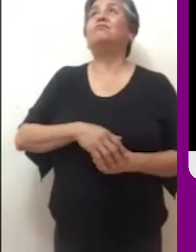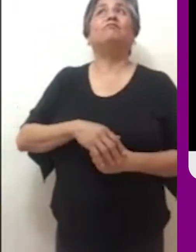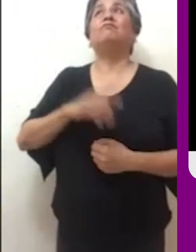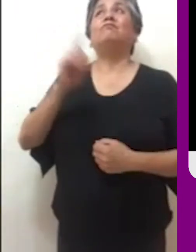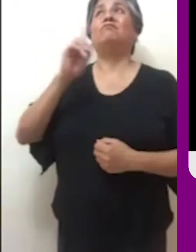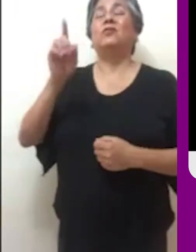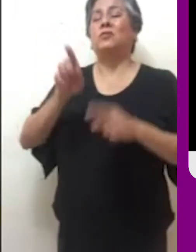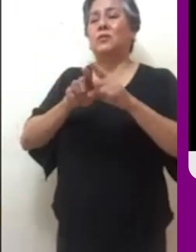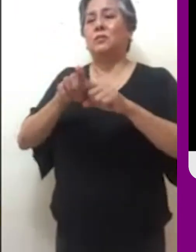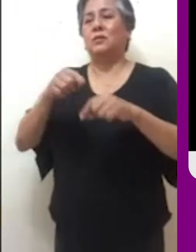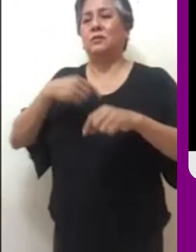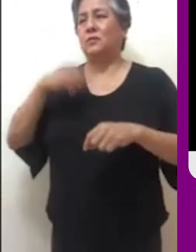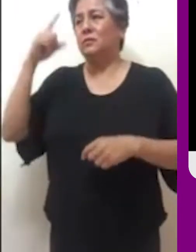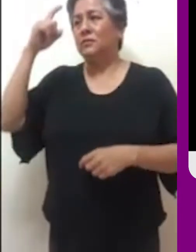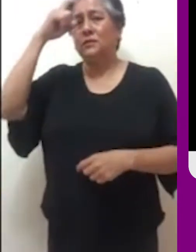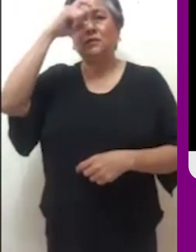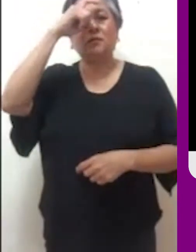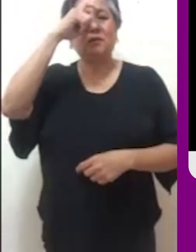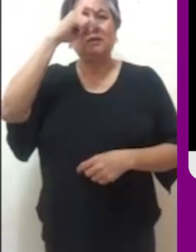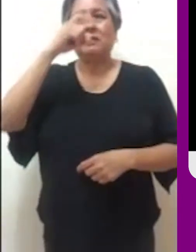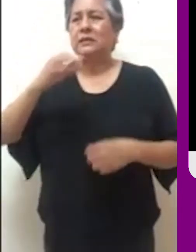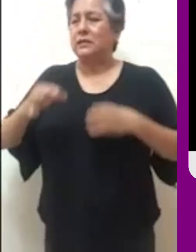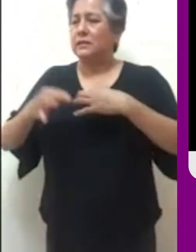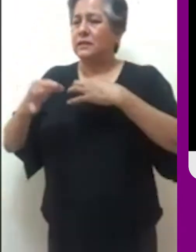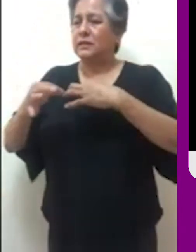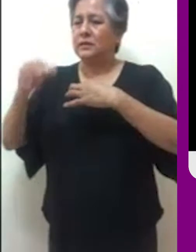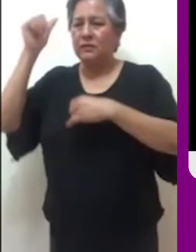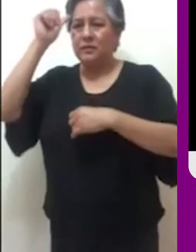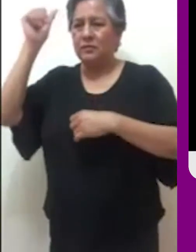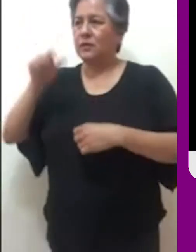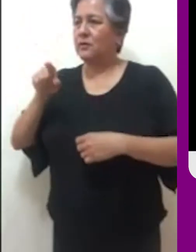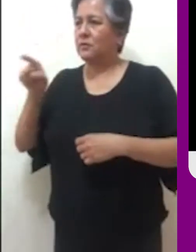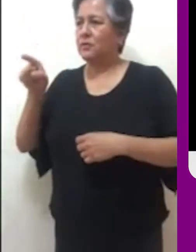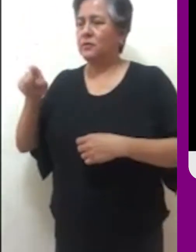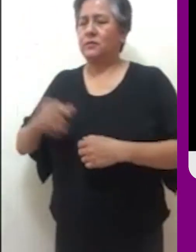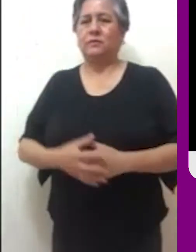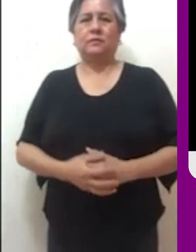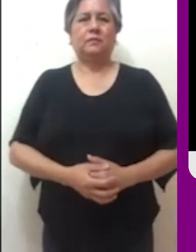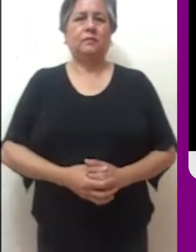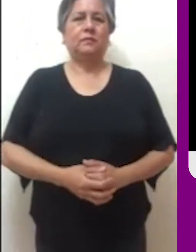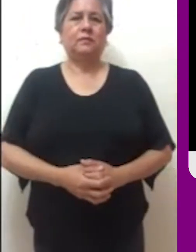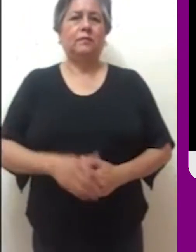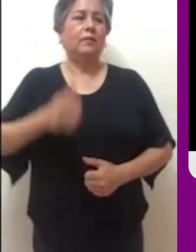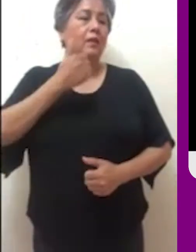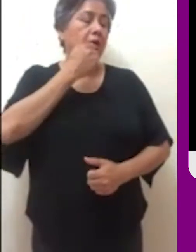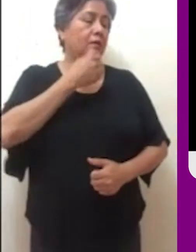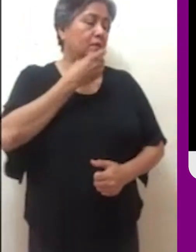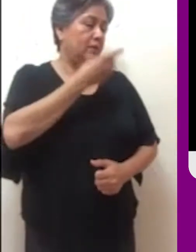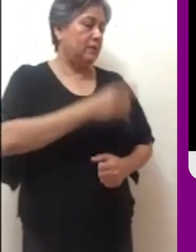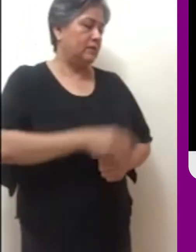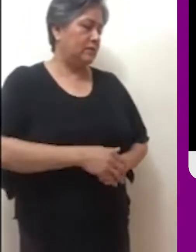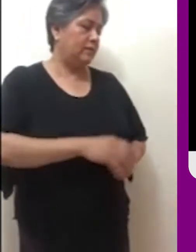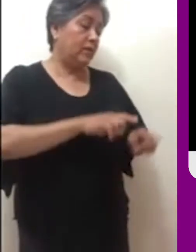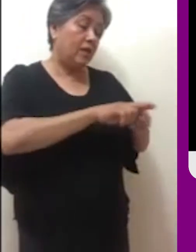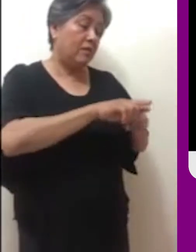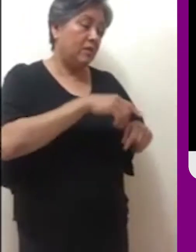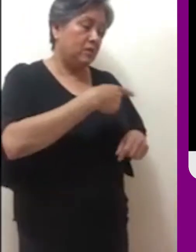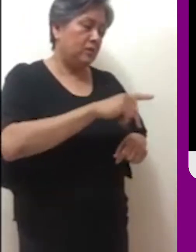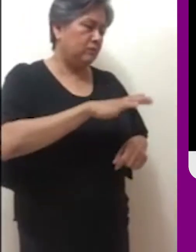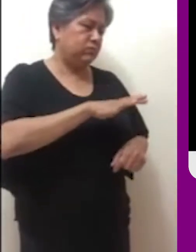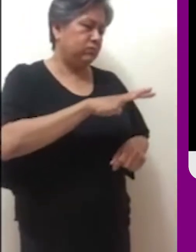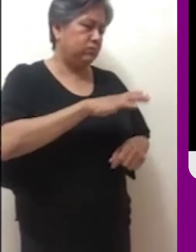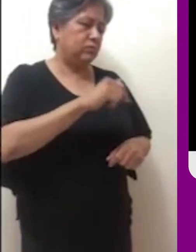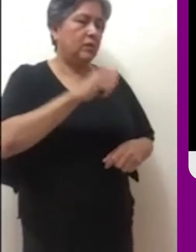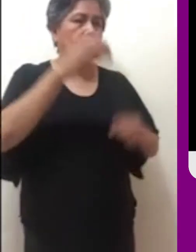Padre Abraham, si un muerto va a decírselo, entonces sí se arrepentirán. Abraham repuso, Si no